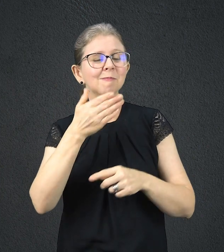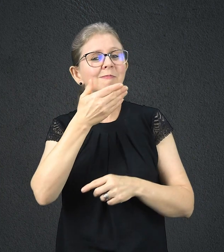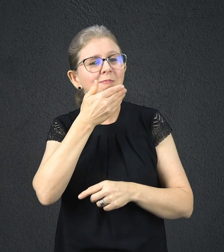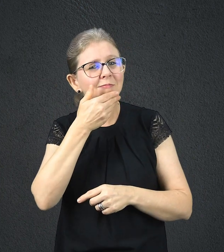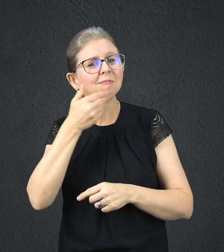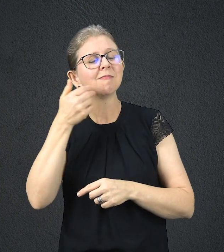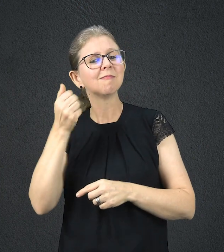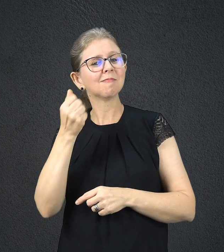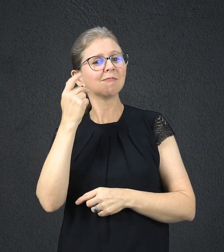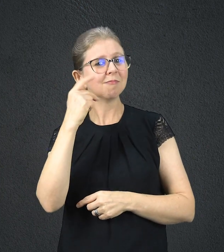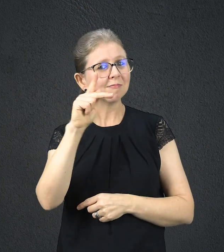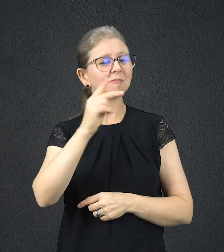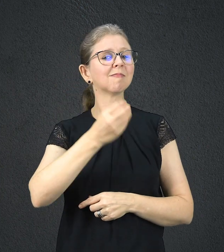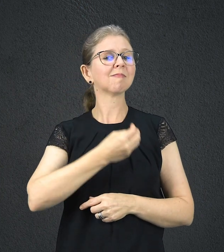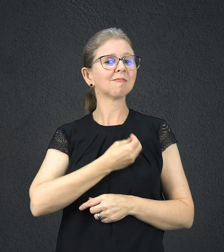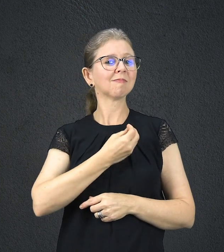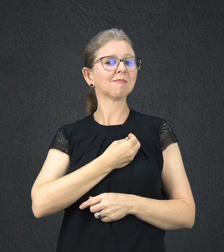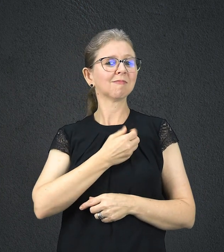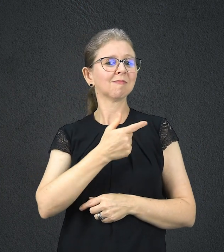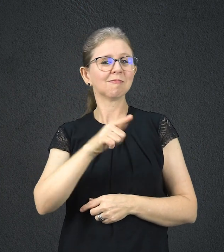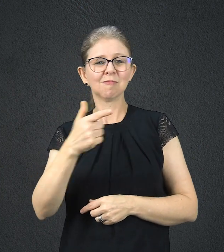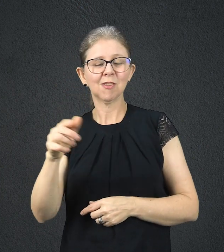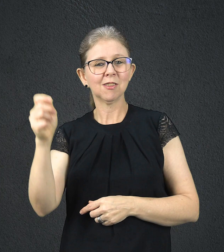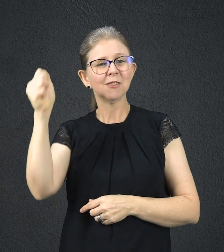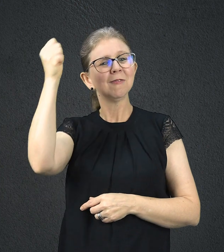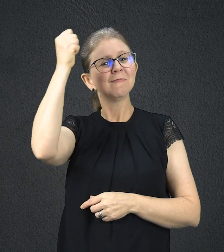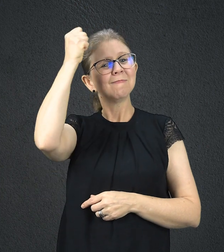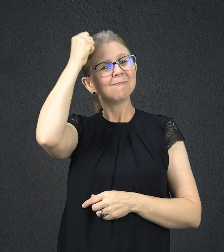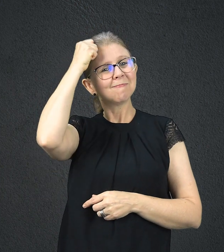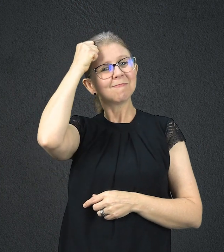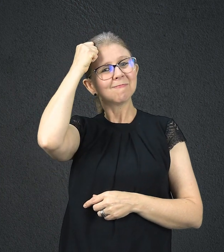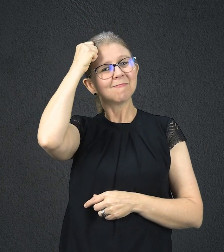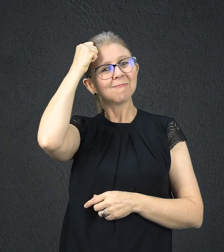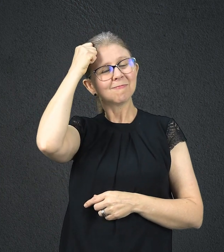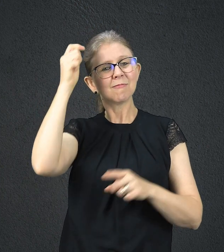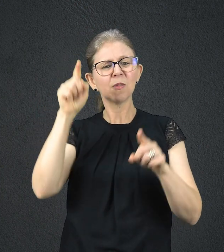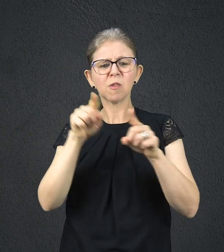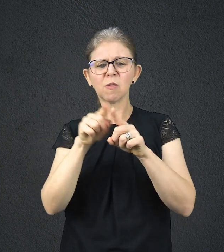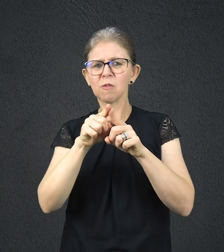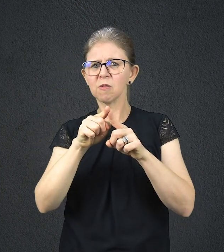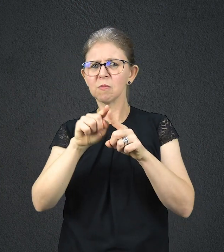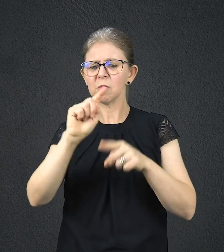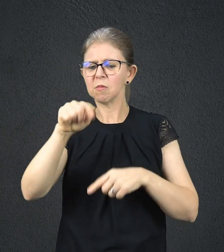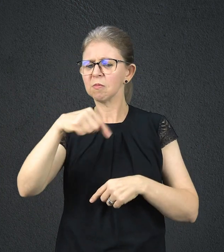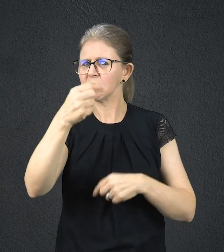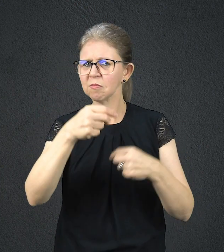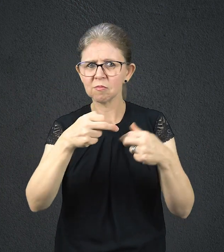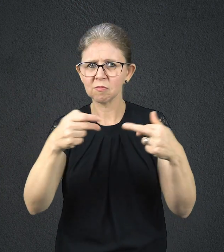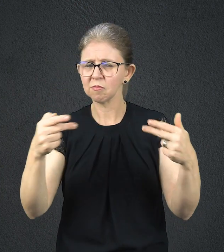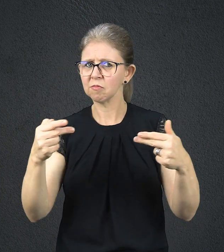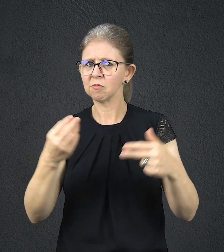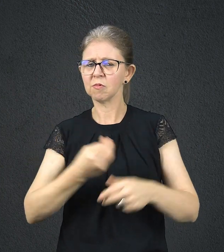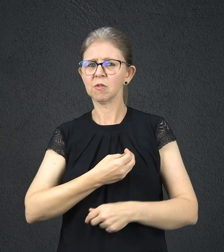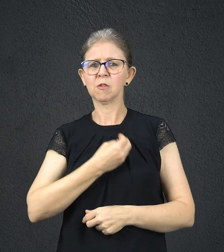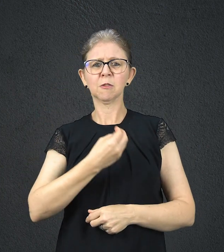A propósito, isso vale também para outras situações, já que há, por exemplo, quem escolha aliados pelas suas